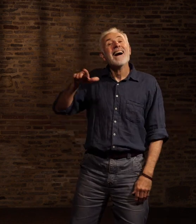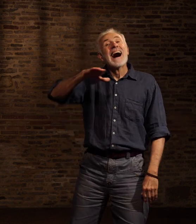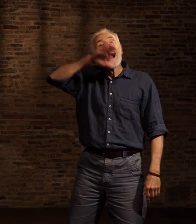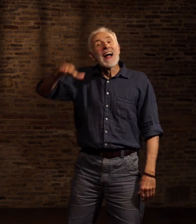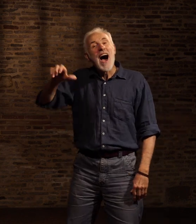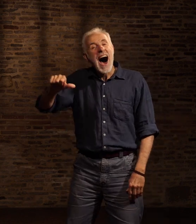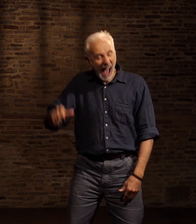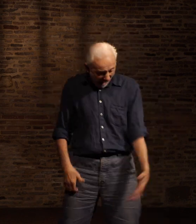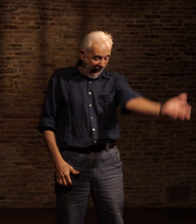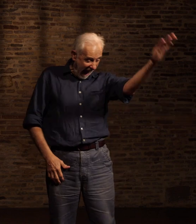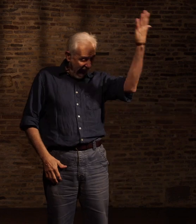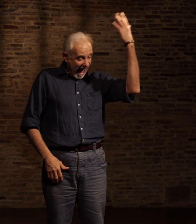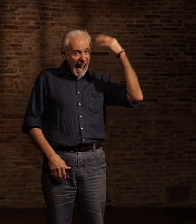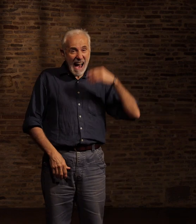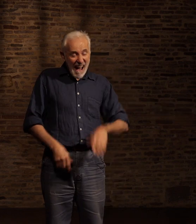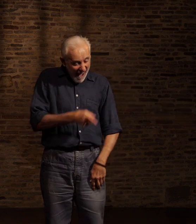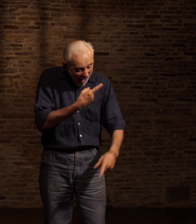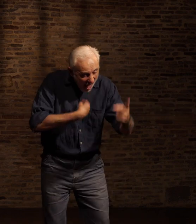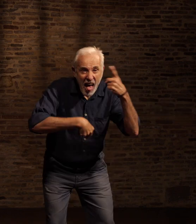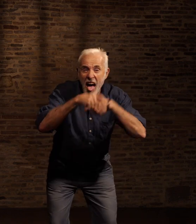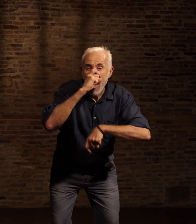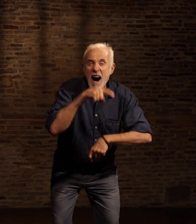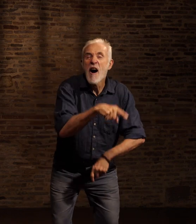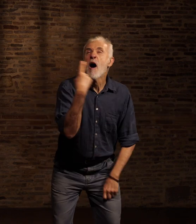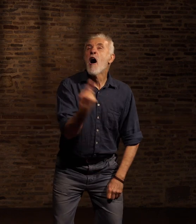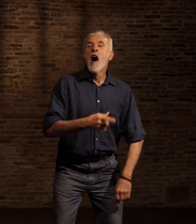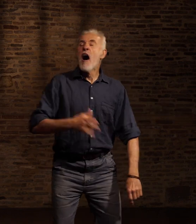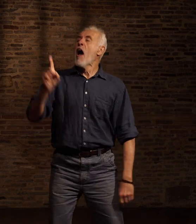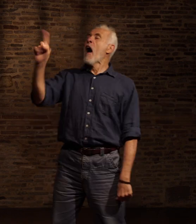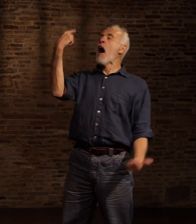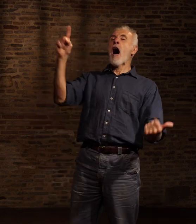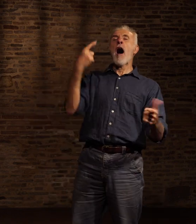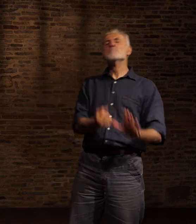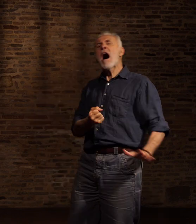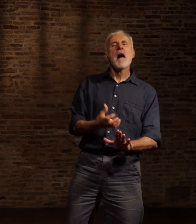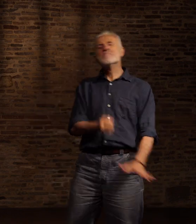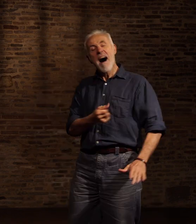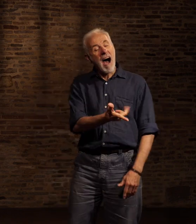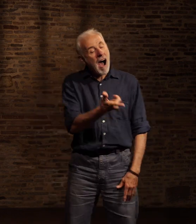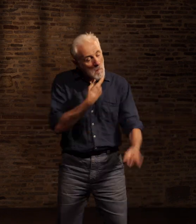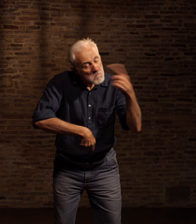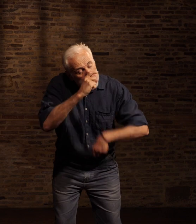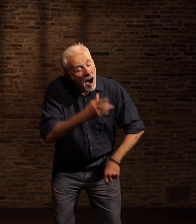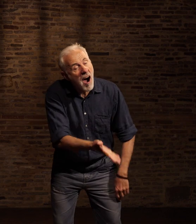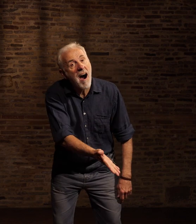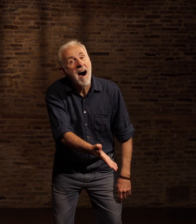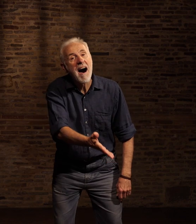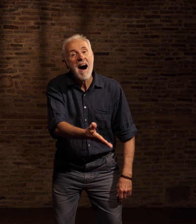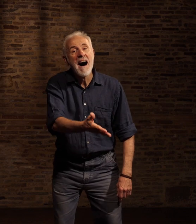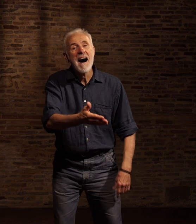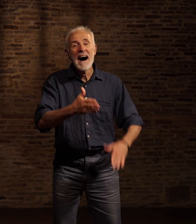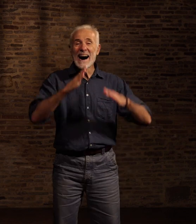te faire dégommer pauvre enfoiré Tu veux toujours convoquer du monde dans ton bureau ? L'on salit tel un avec un sourire jusqu'aux oreilles